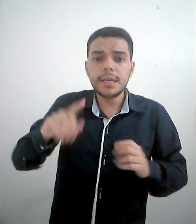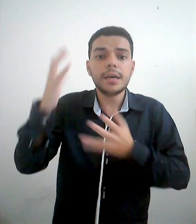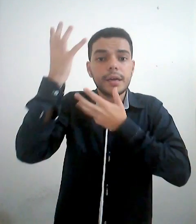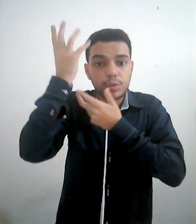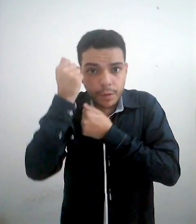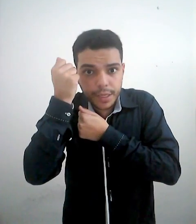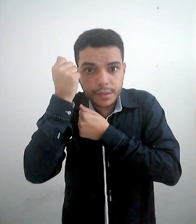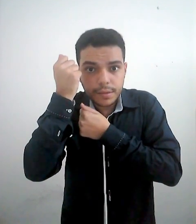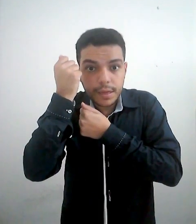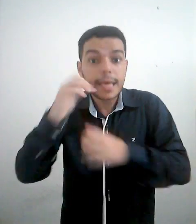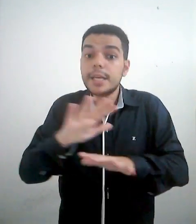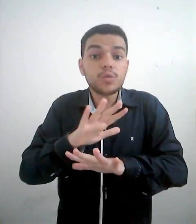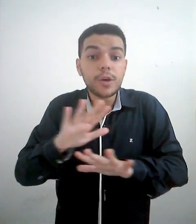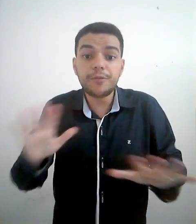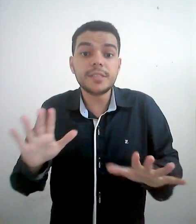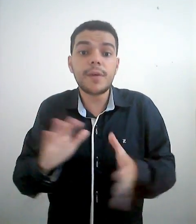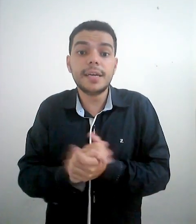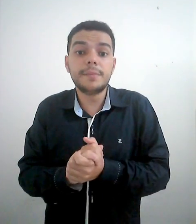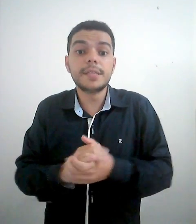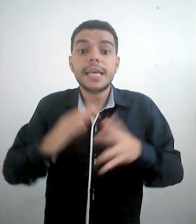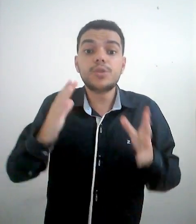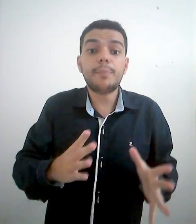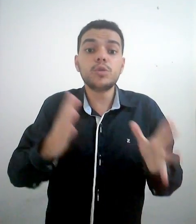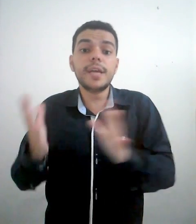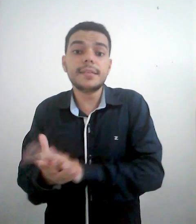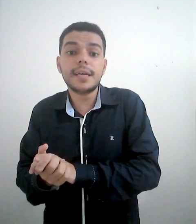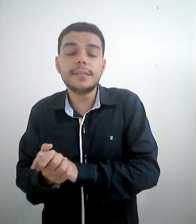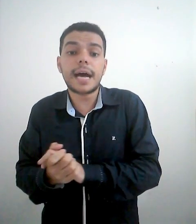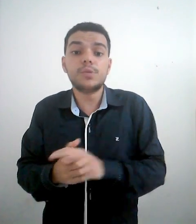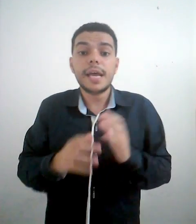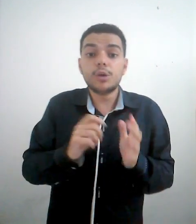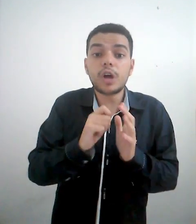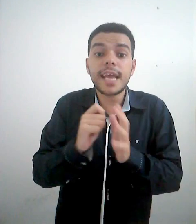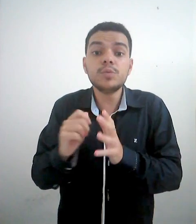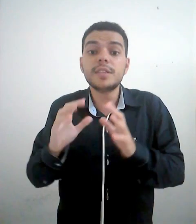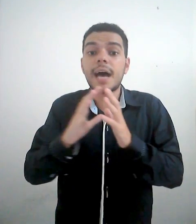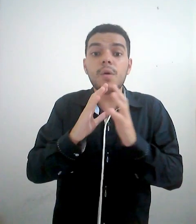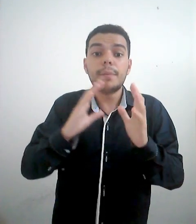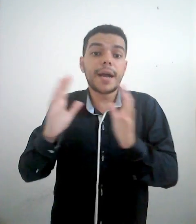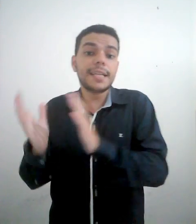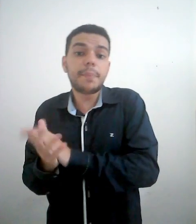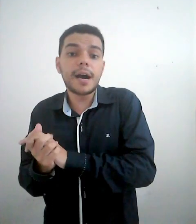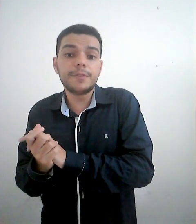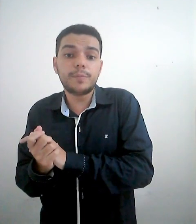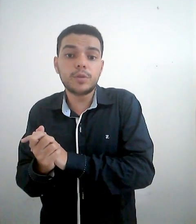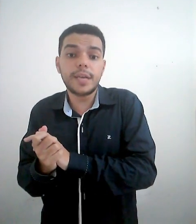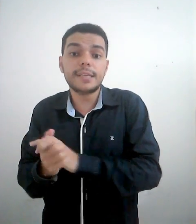ir dormir. Isso que eu fiz não é libras. Isso é português sinalizado. Eu só dei um sinal para cada palavra do português.